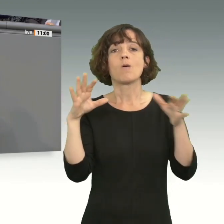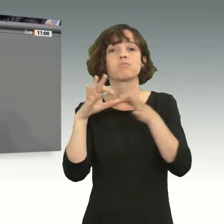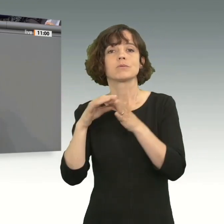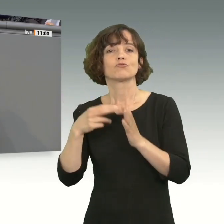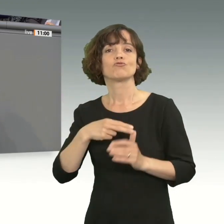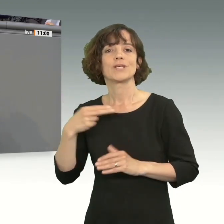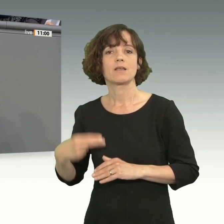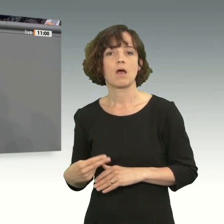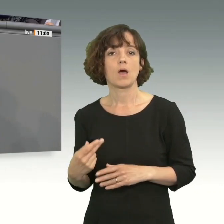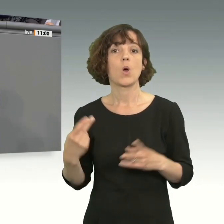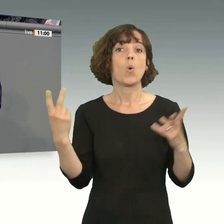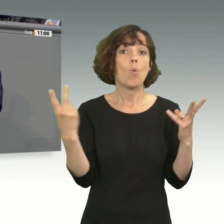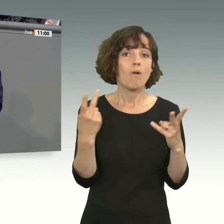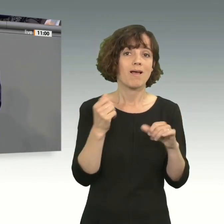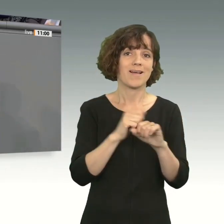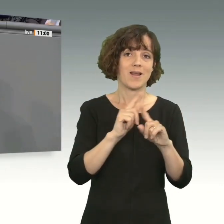auch passieren kann,